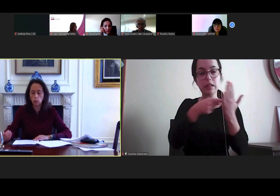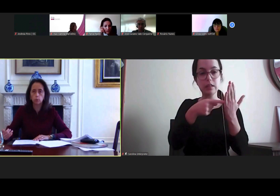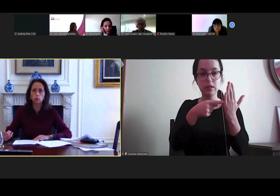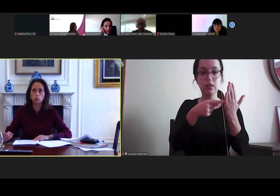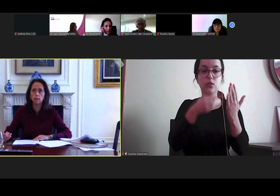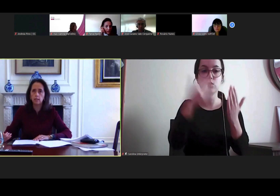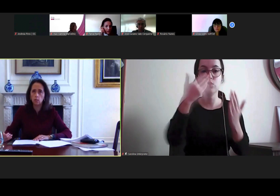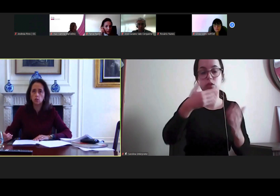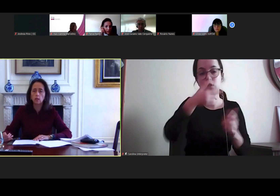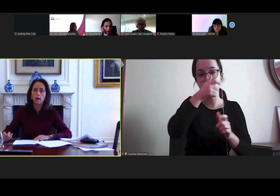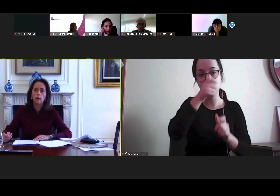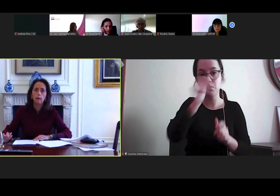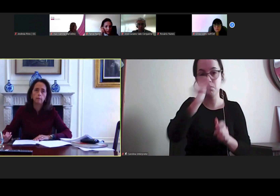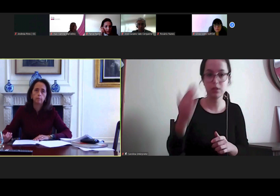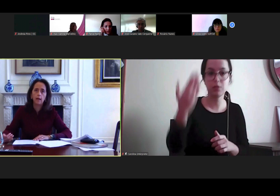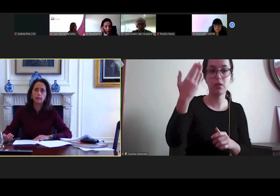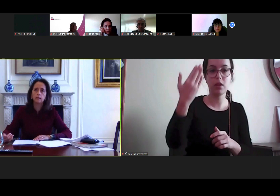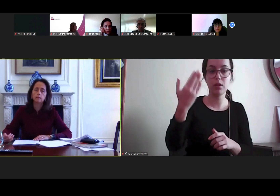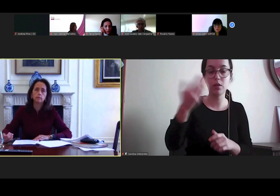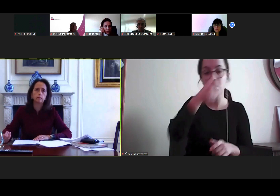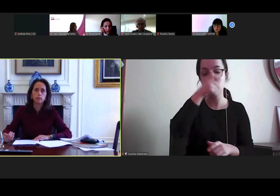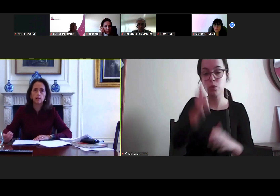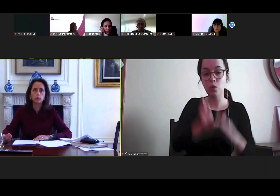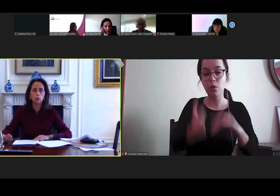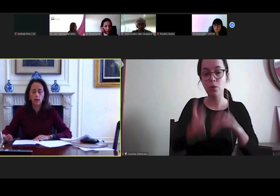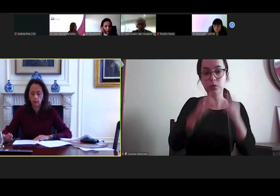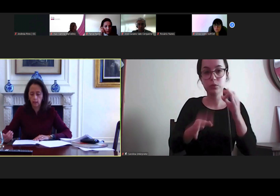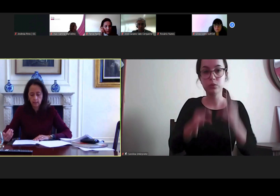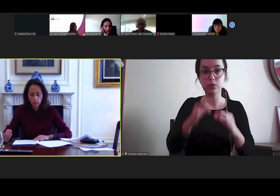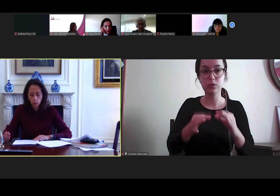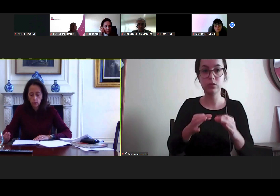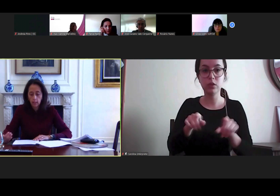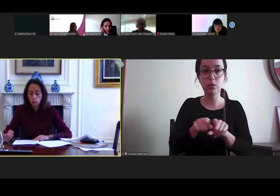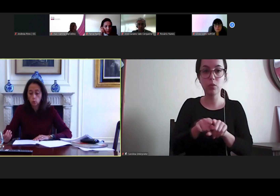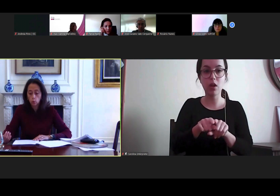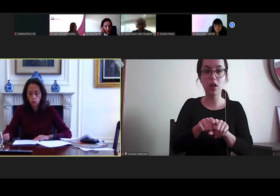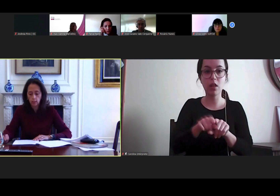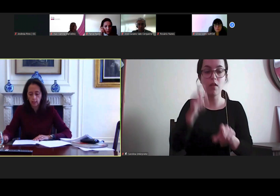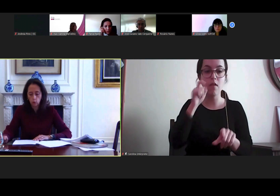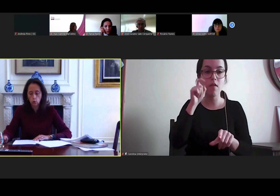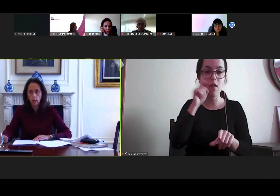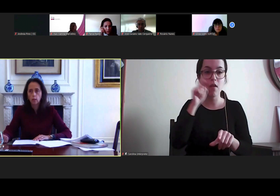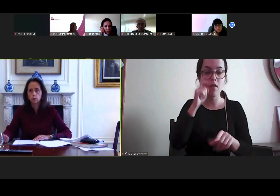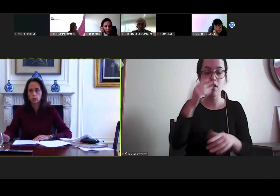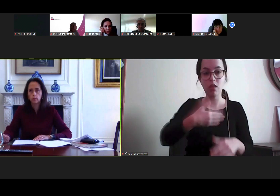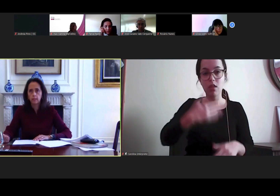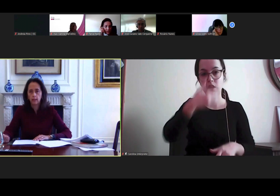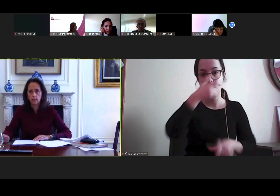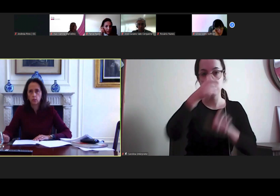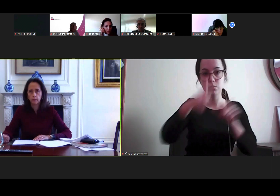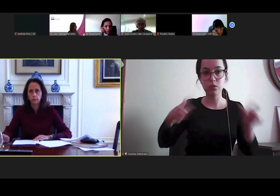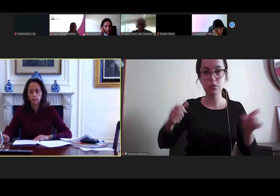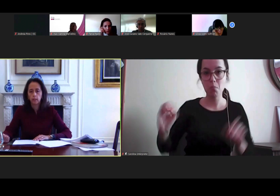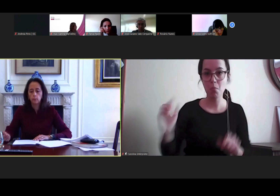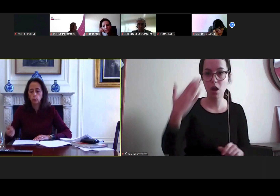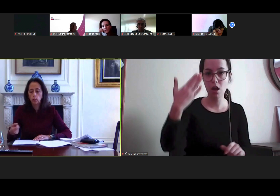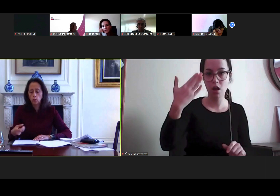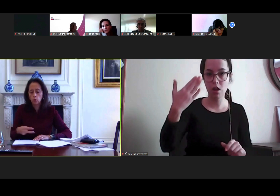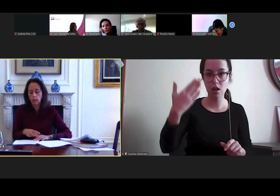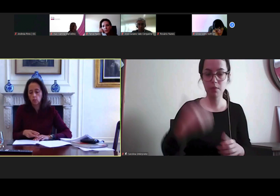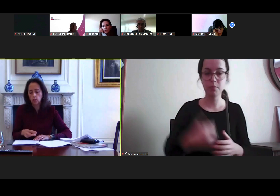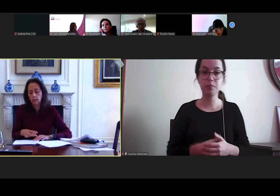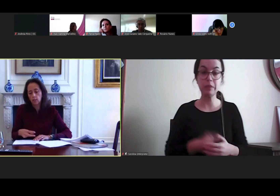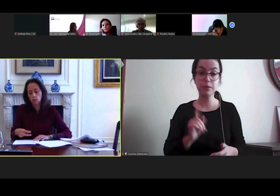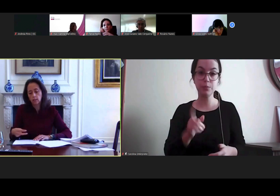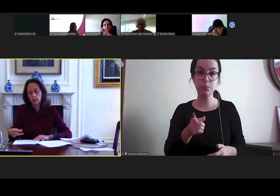fundamentais. Por Provedor existe para salvaguardar os direitos fundamentais. E, por